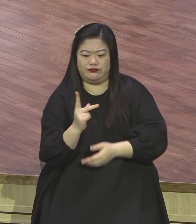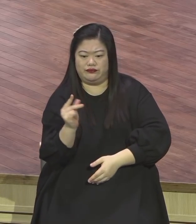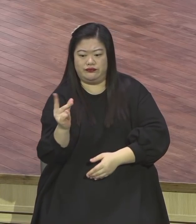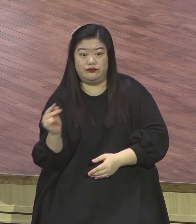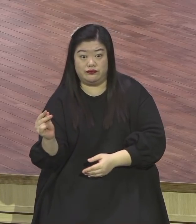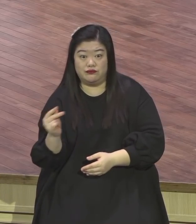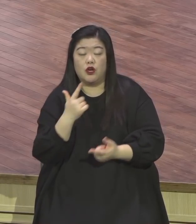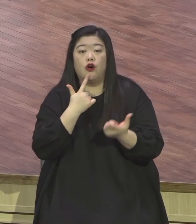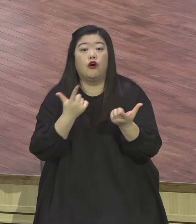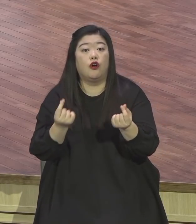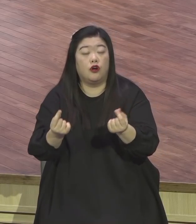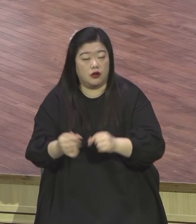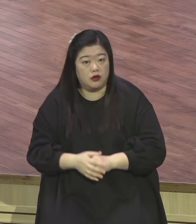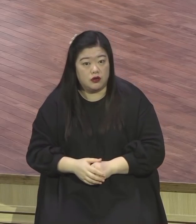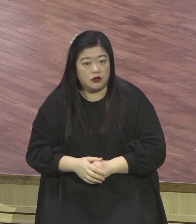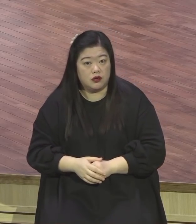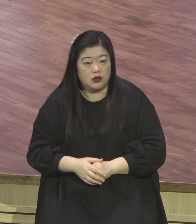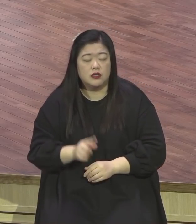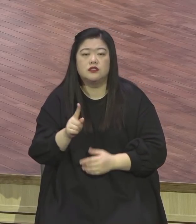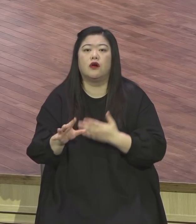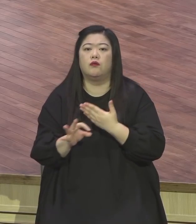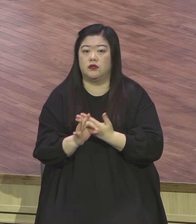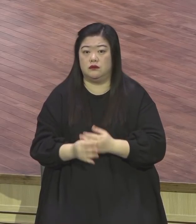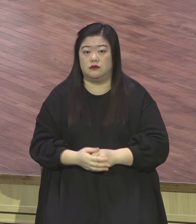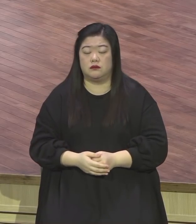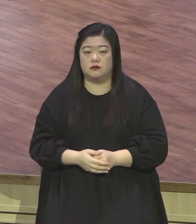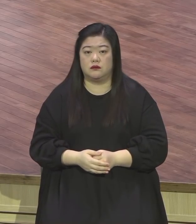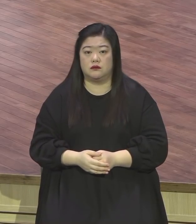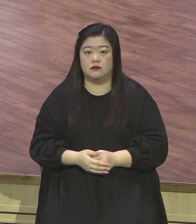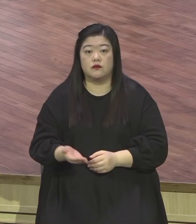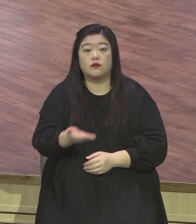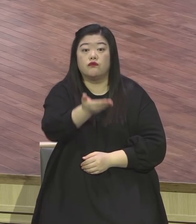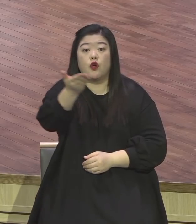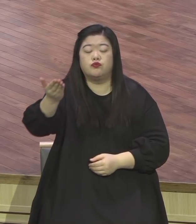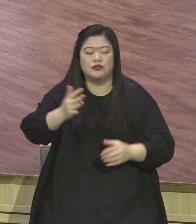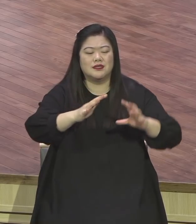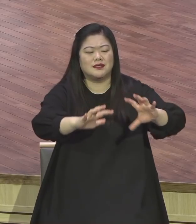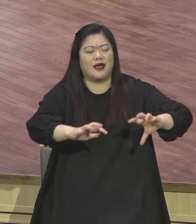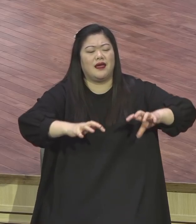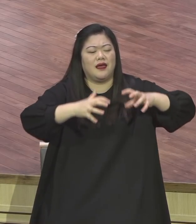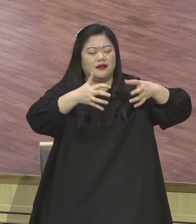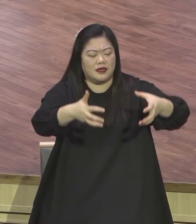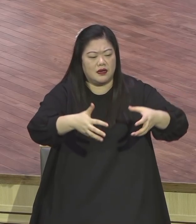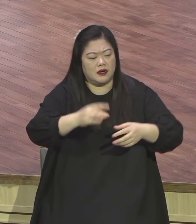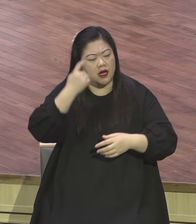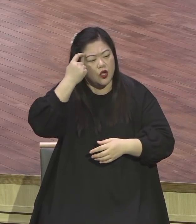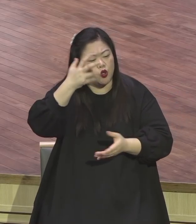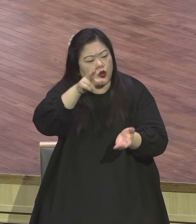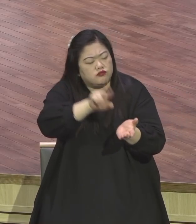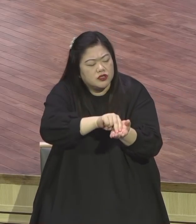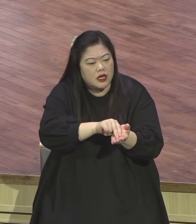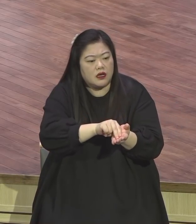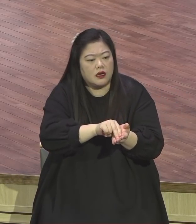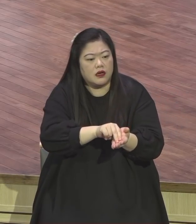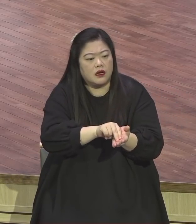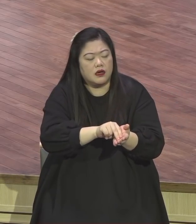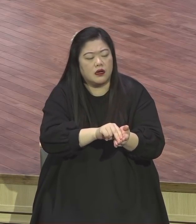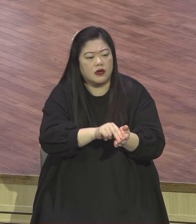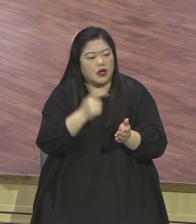예수 그리스도 이 예수 그리스도를 전하면서 장학의 3장의 저조 가운데 신음하는 자들을